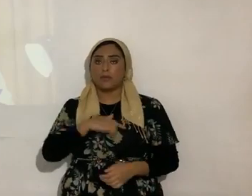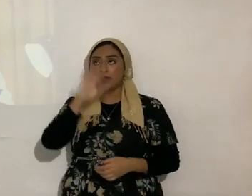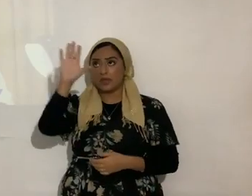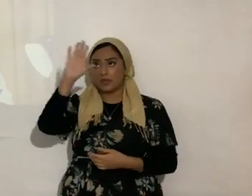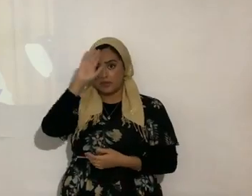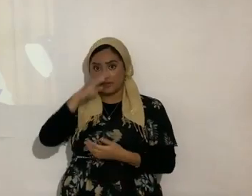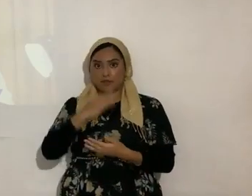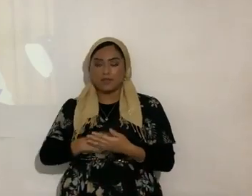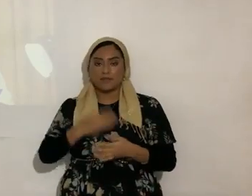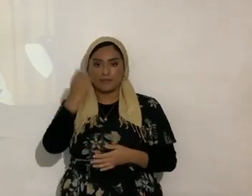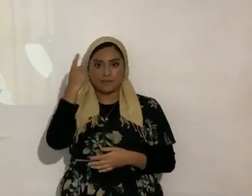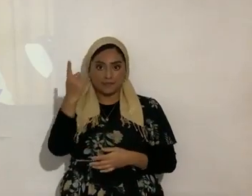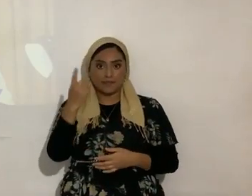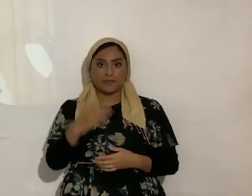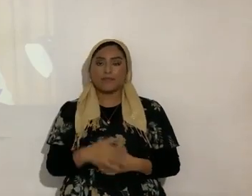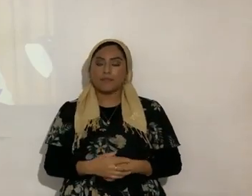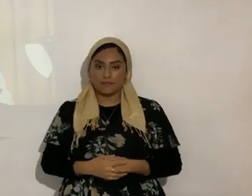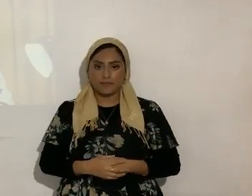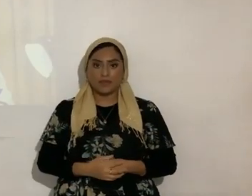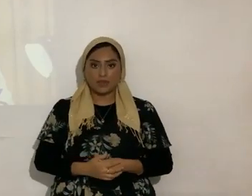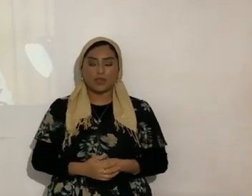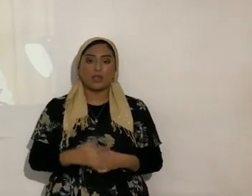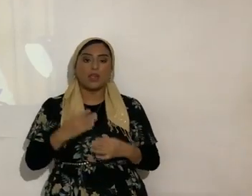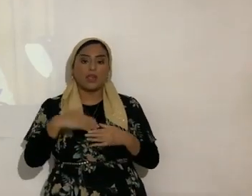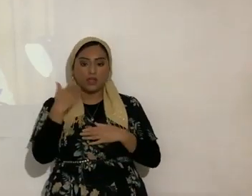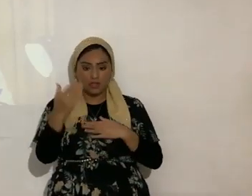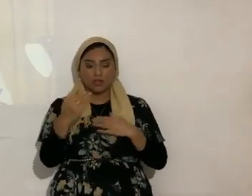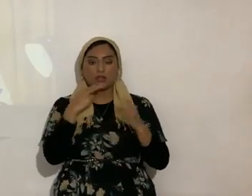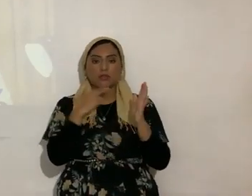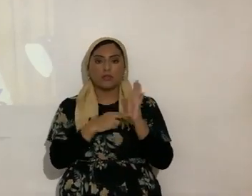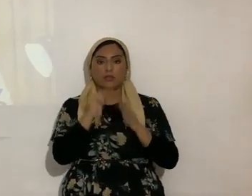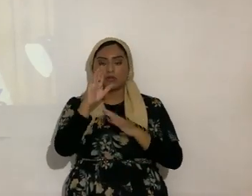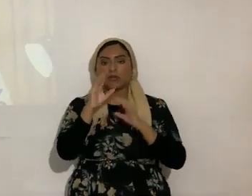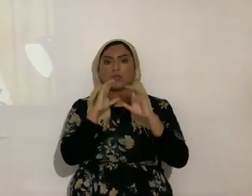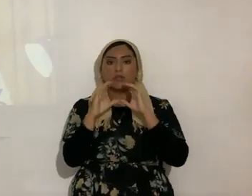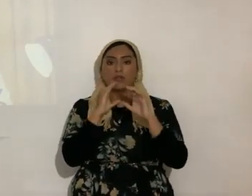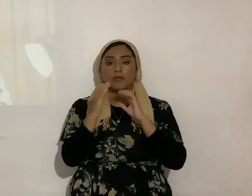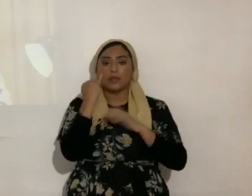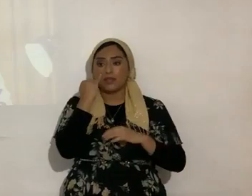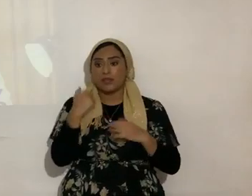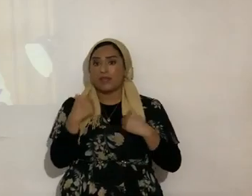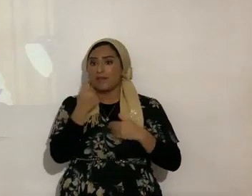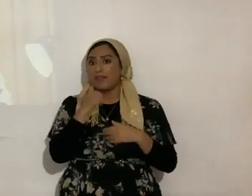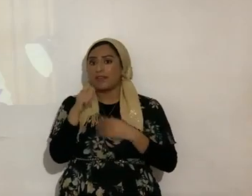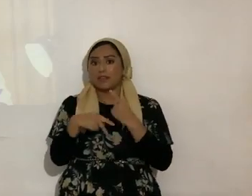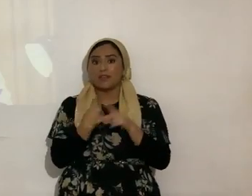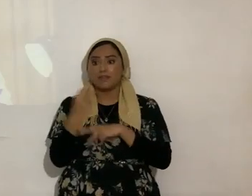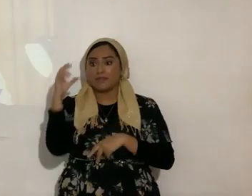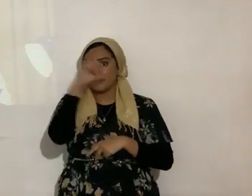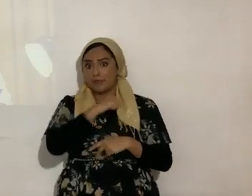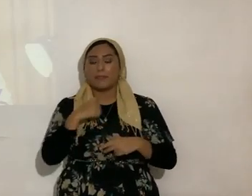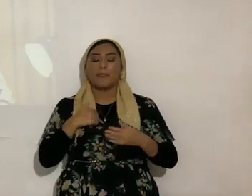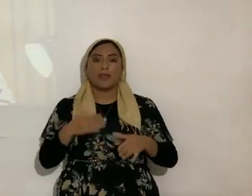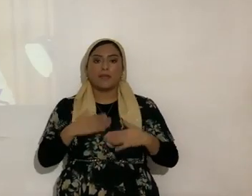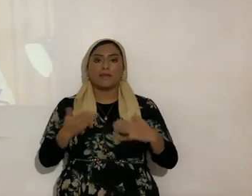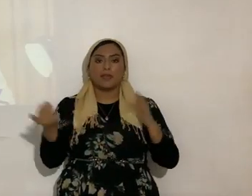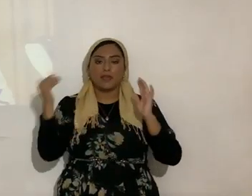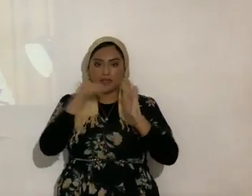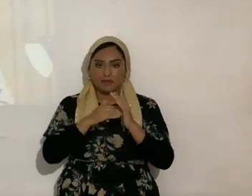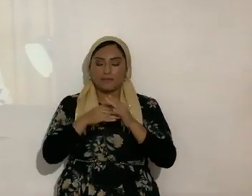¿se entendió? ¿sí? Después anoten sus comentarios, porque si hubiera alguna duda, con mucho gusto vuelvo a recalcar ciertos puntos,